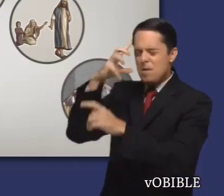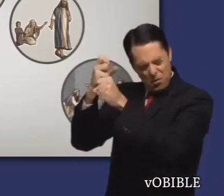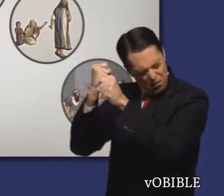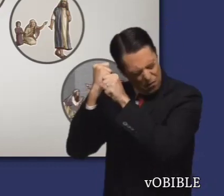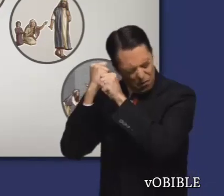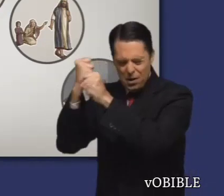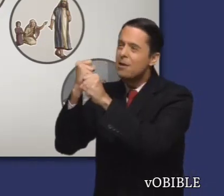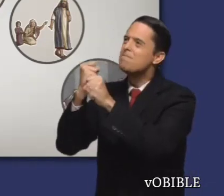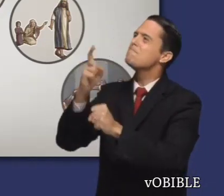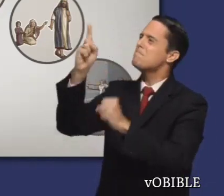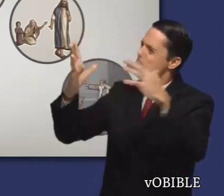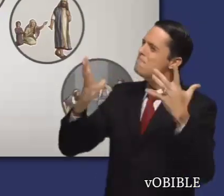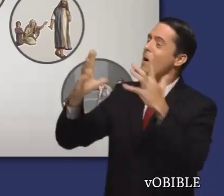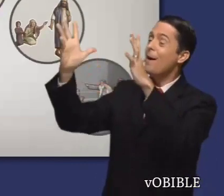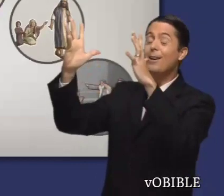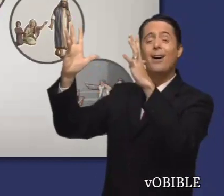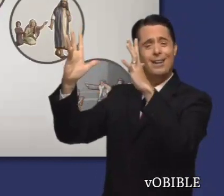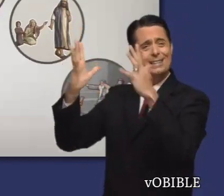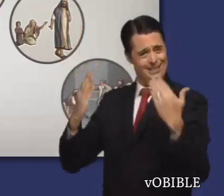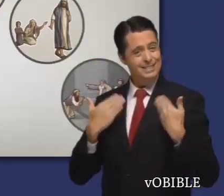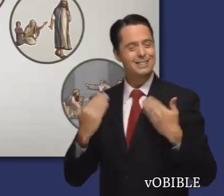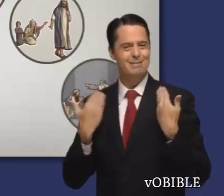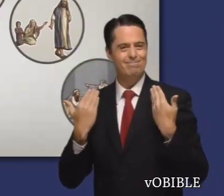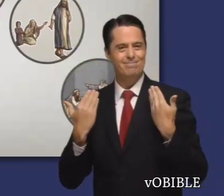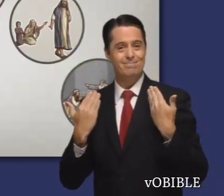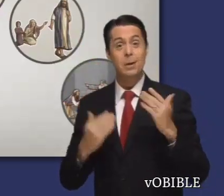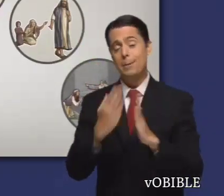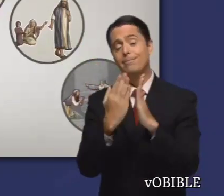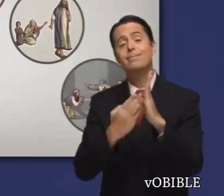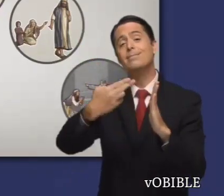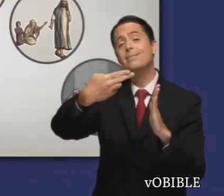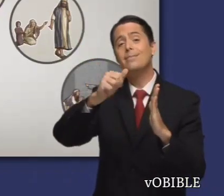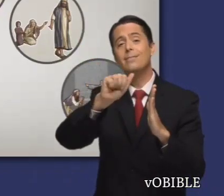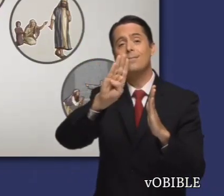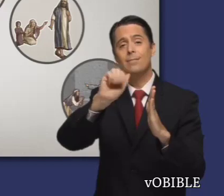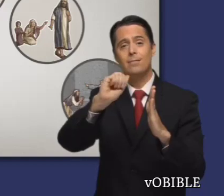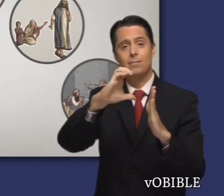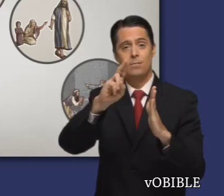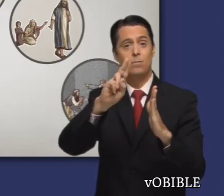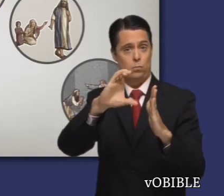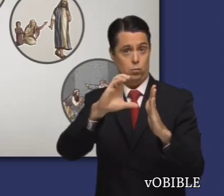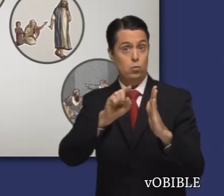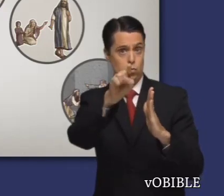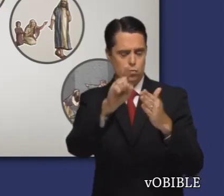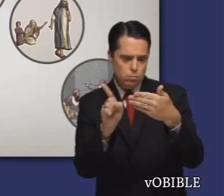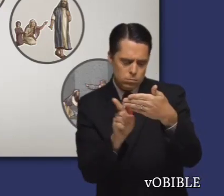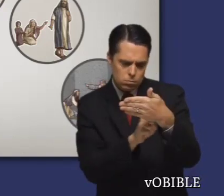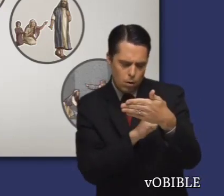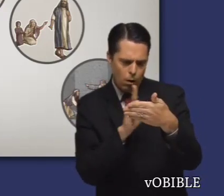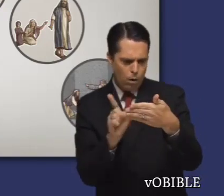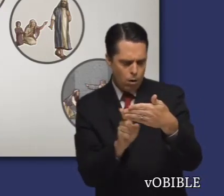Abacuc afirma, Me alborozaré en Jehová mismo. Estaré gozoso en el Dios de mi